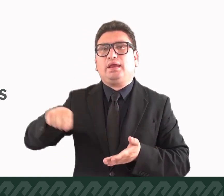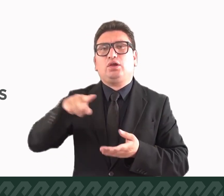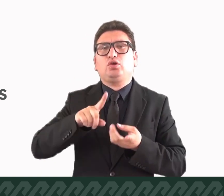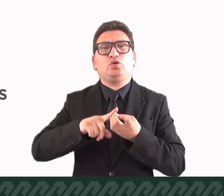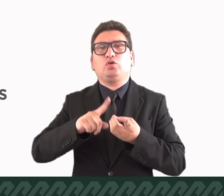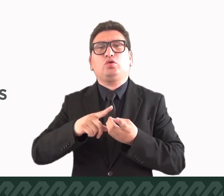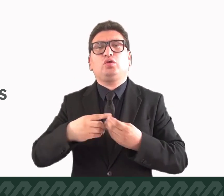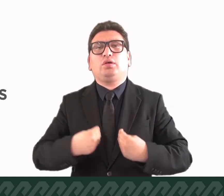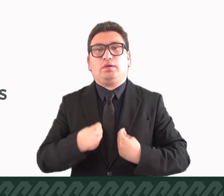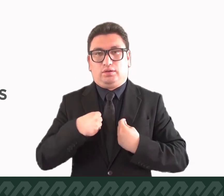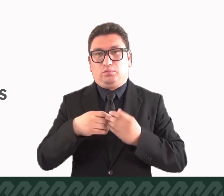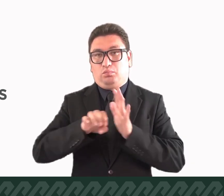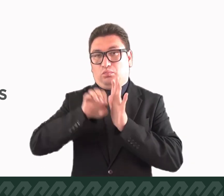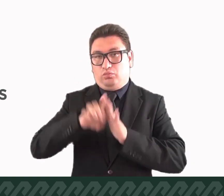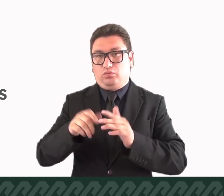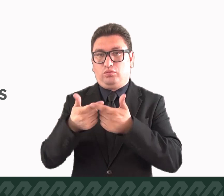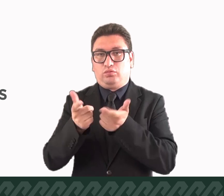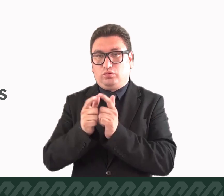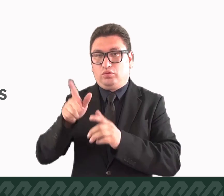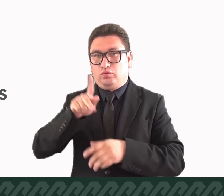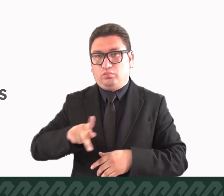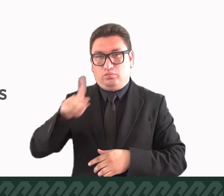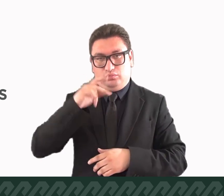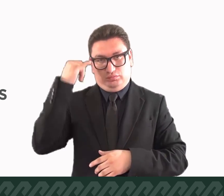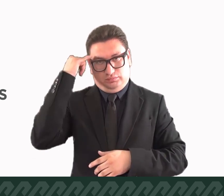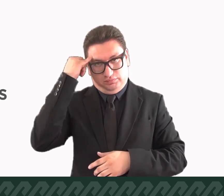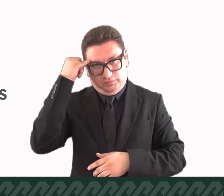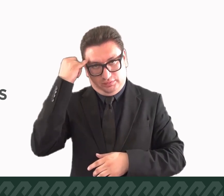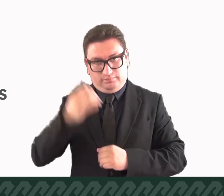pertenecientes a los pueblos indígenas.